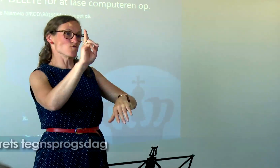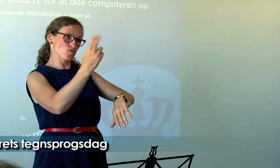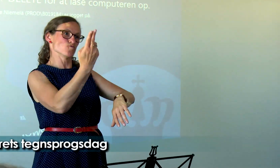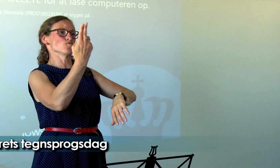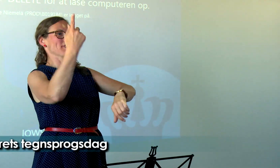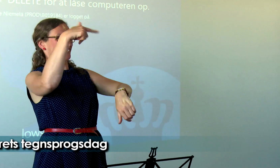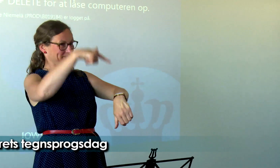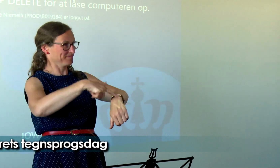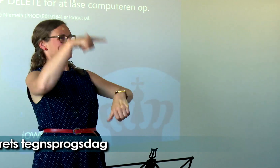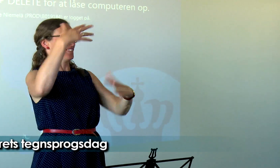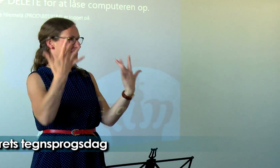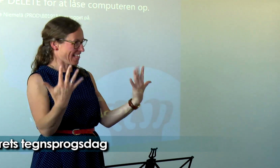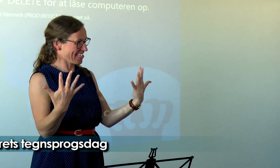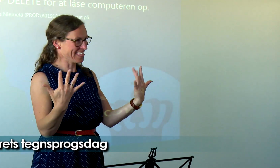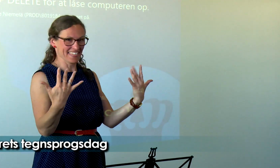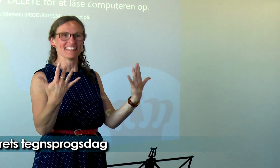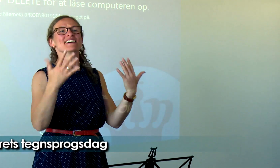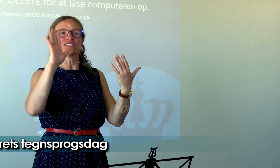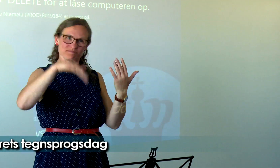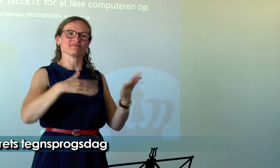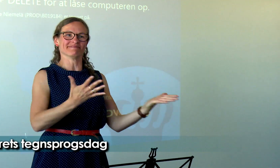Nu skal vi så finde ud af, hvem vinderen af konkurrencen er.